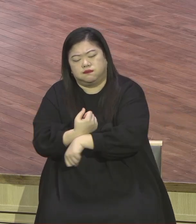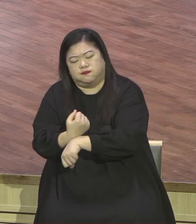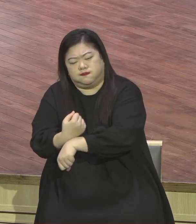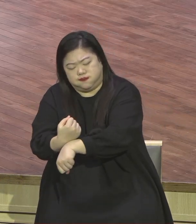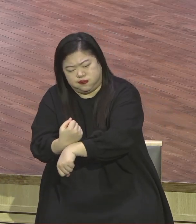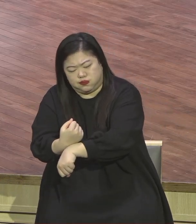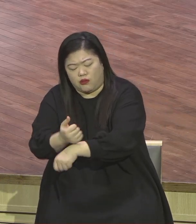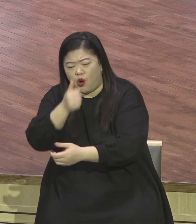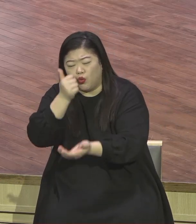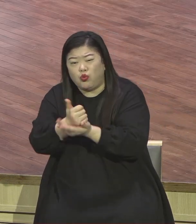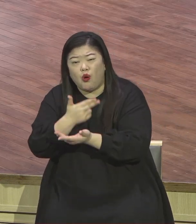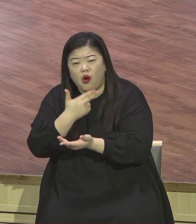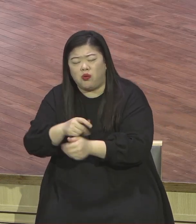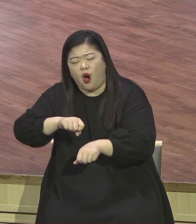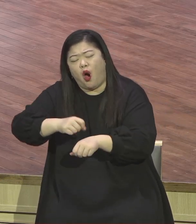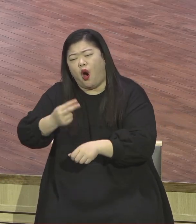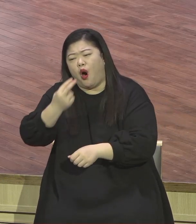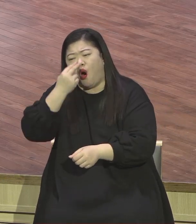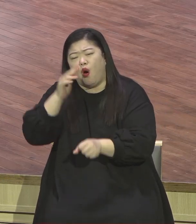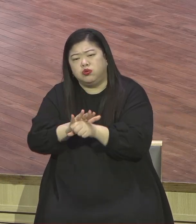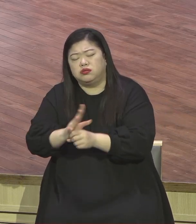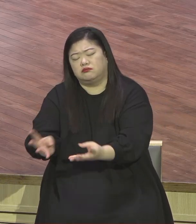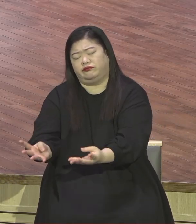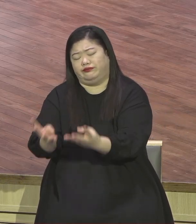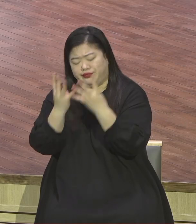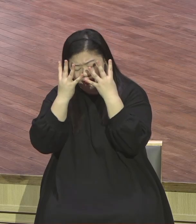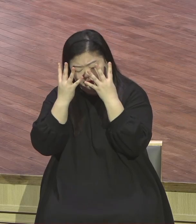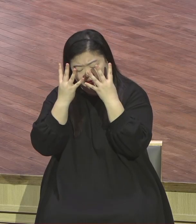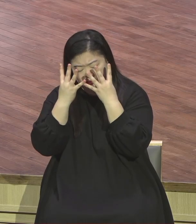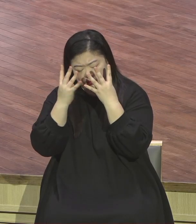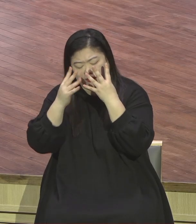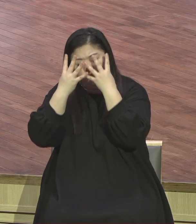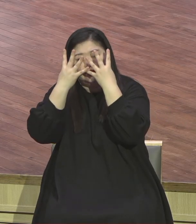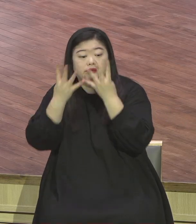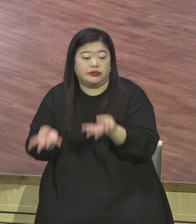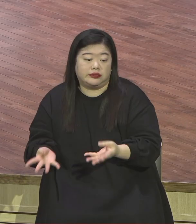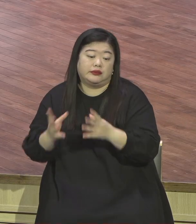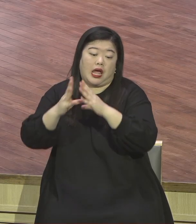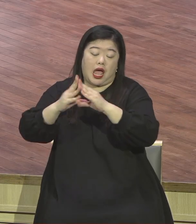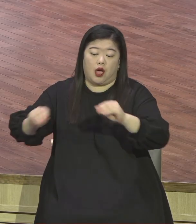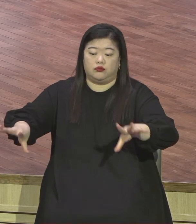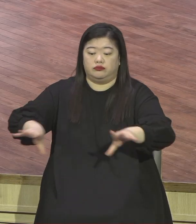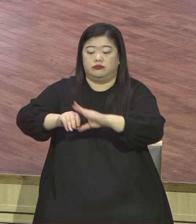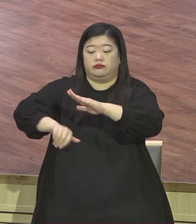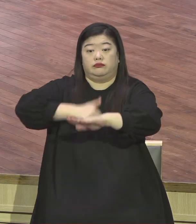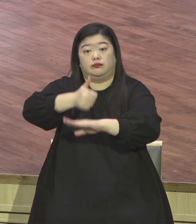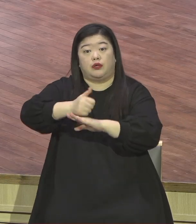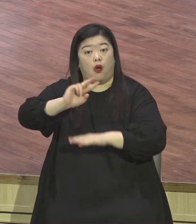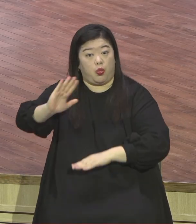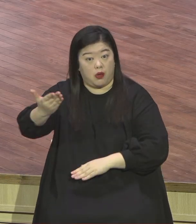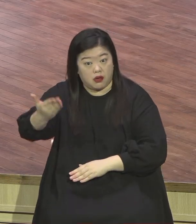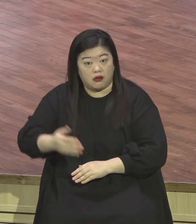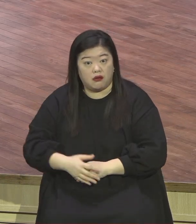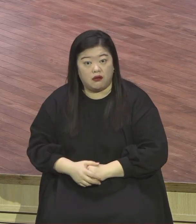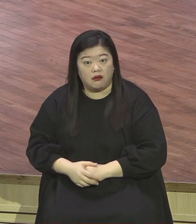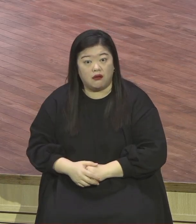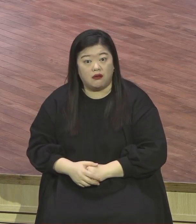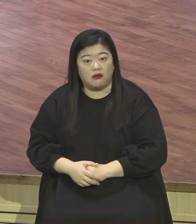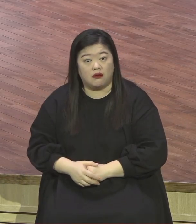변함없이 인마누엘을 누렸습니다 여호와께서 요셉과 함께 하심으로 여호와께서 그에게